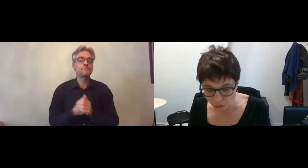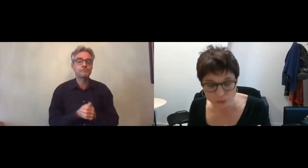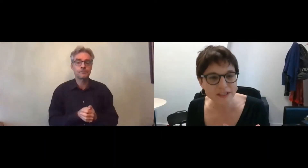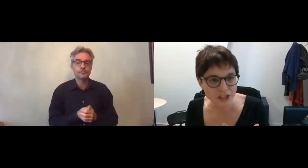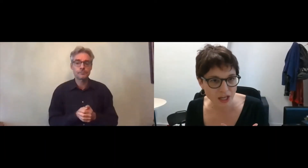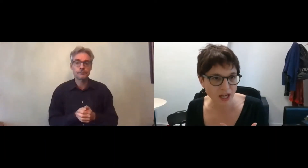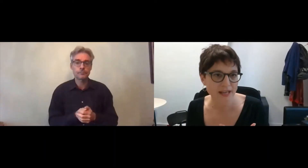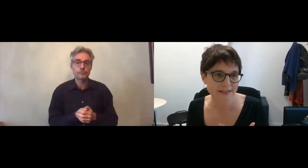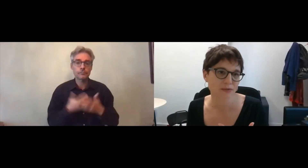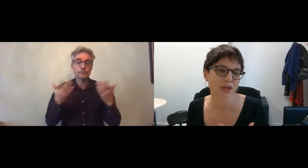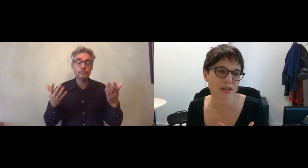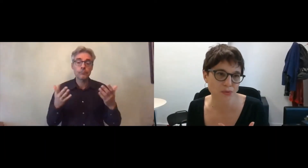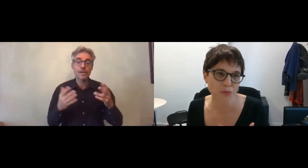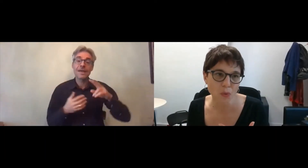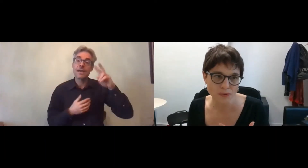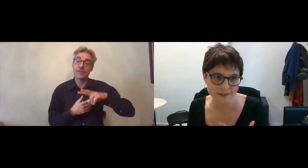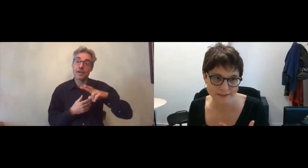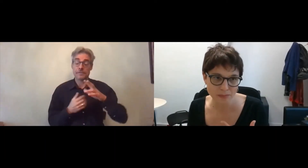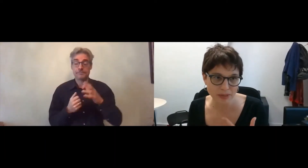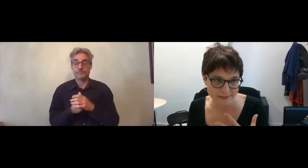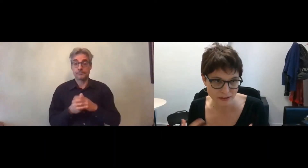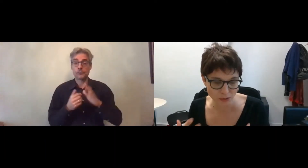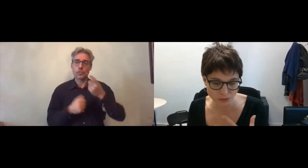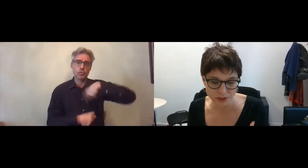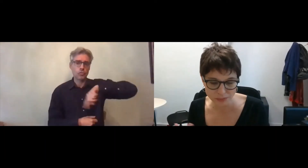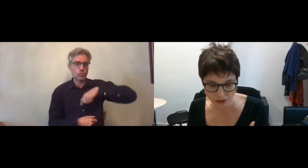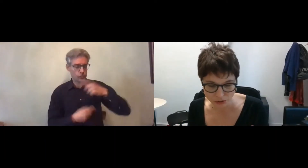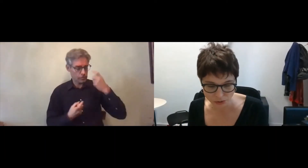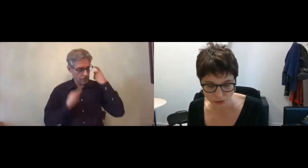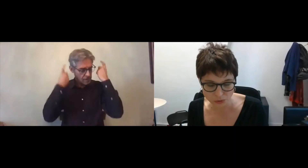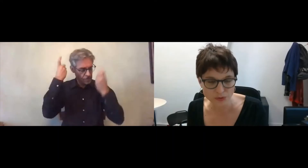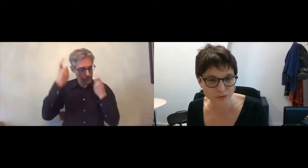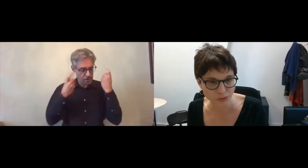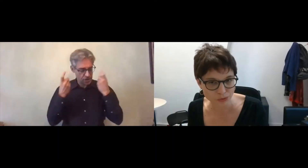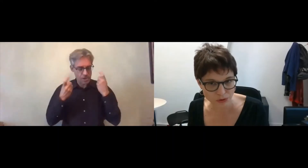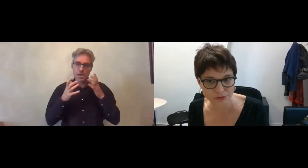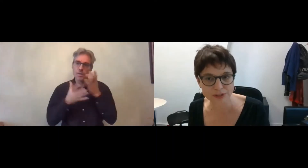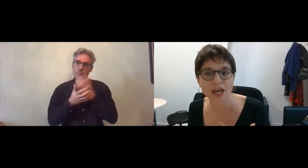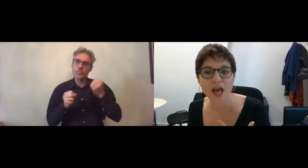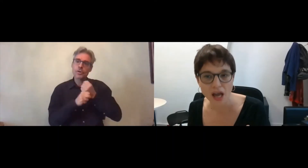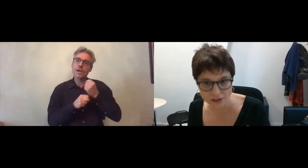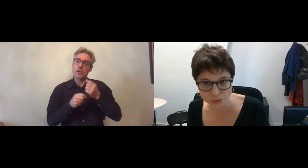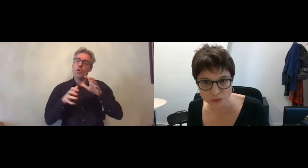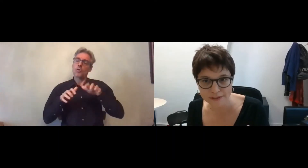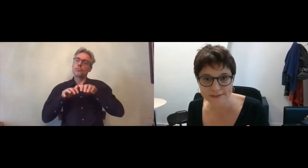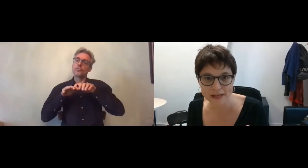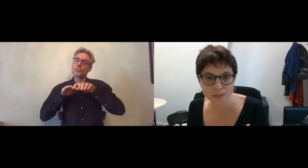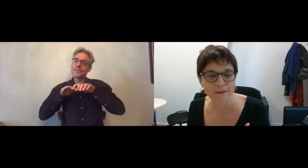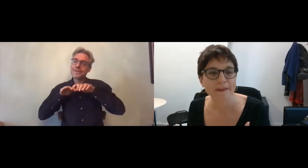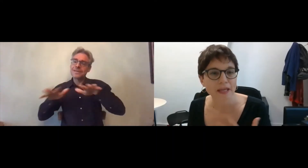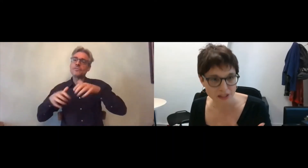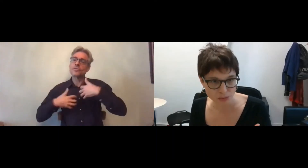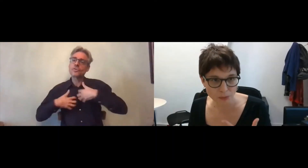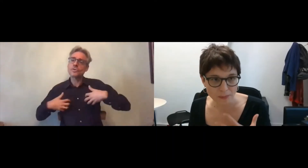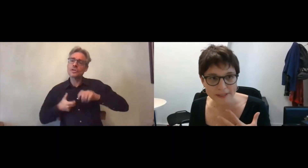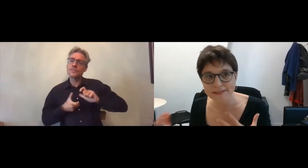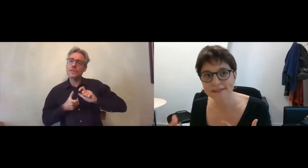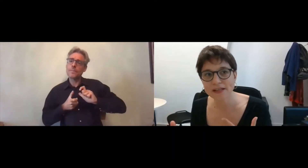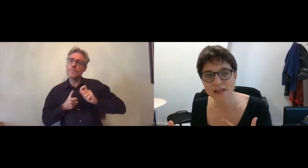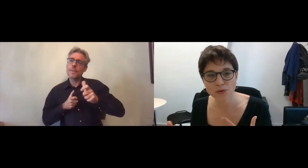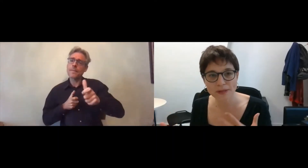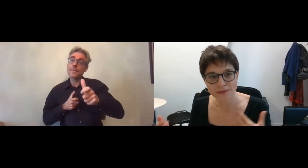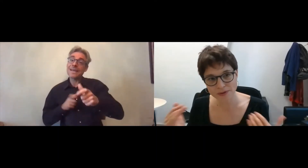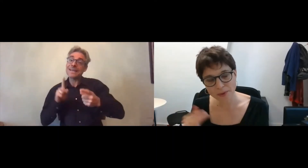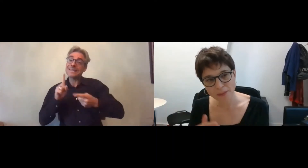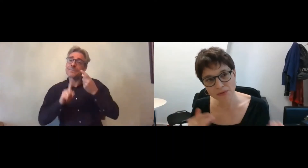et donc déjà à cette occasion on s'était placé dans une démarche de diffusion scientifique à toutes les étapes et je me permets d